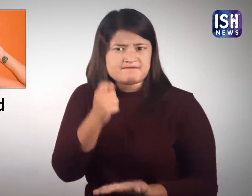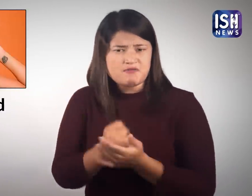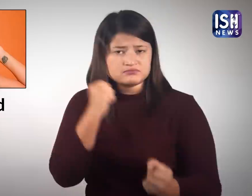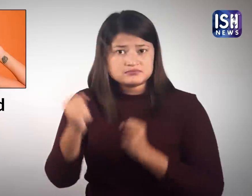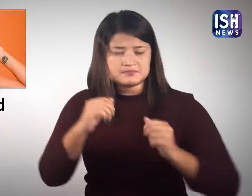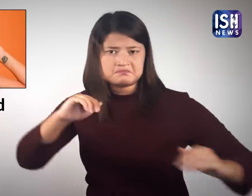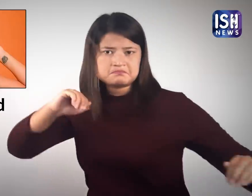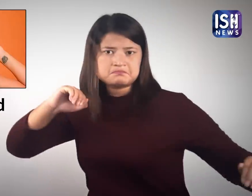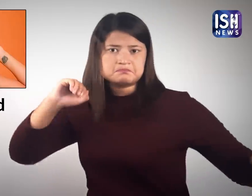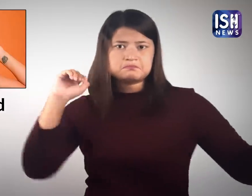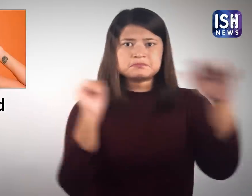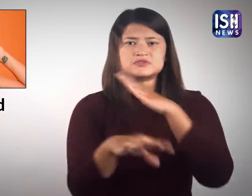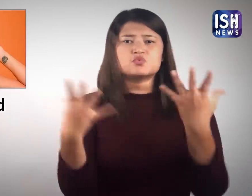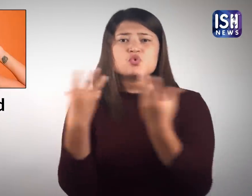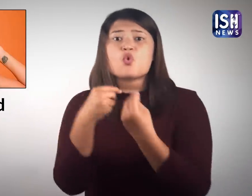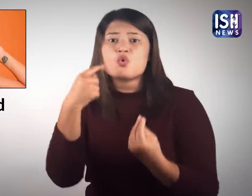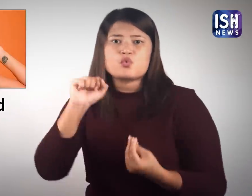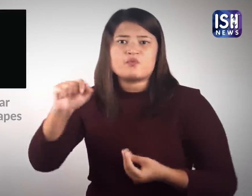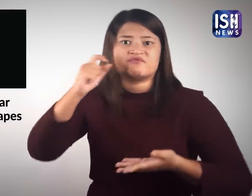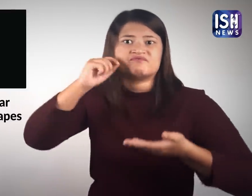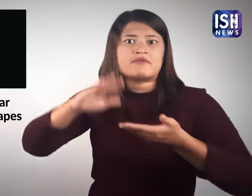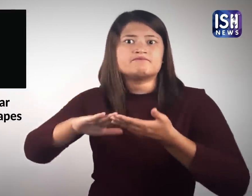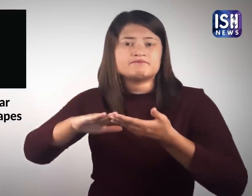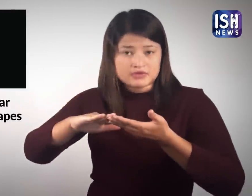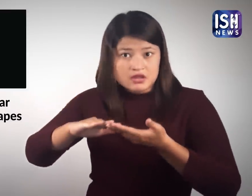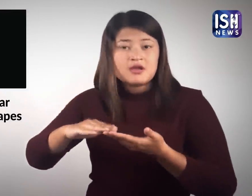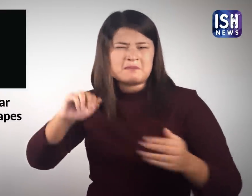उन्होंने अपने पती के साथ कतार के दोहा भाग जाने की पुष्टी की